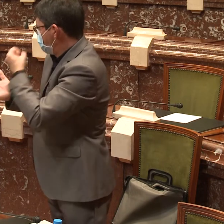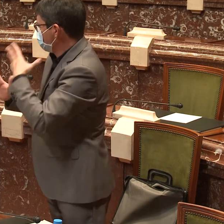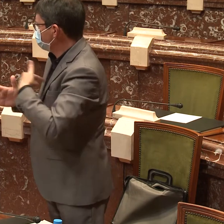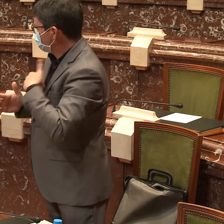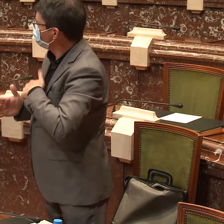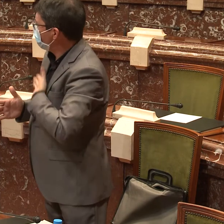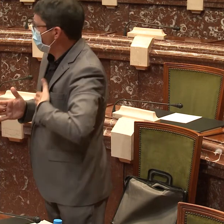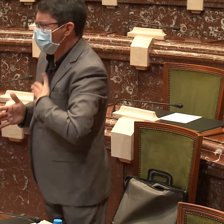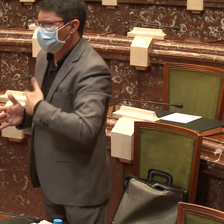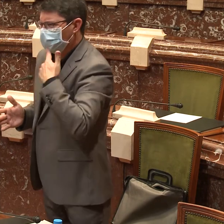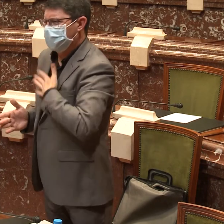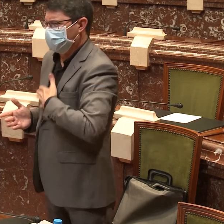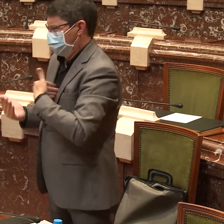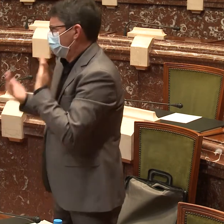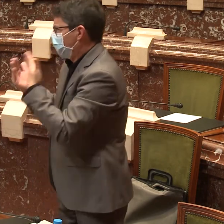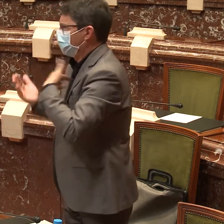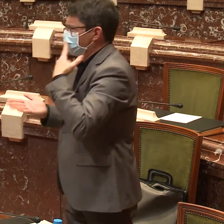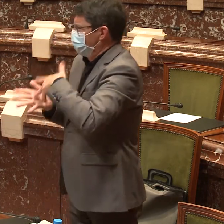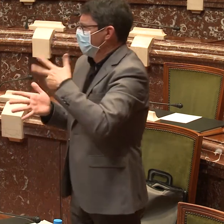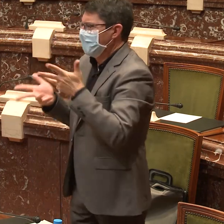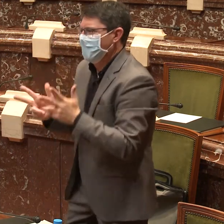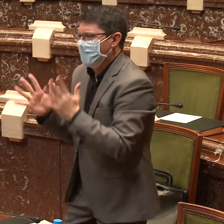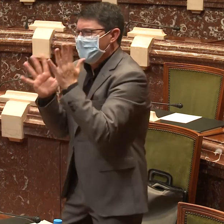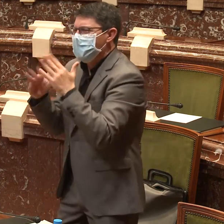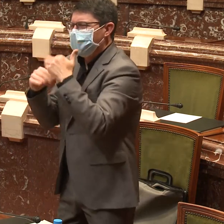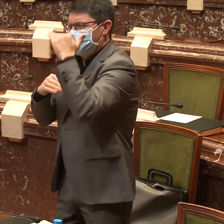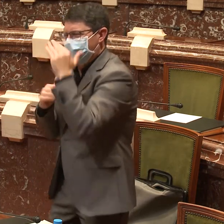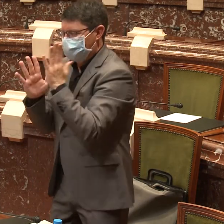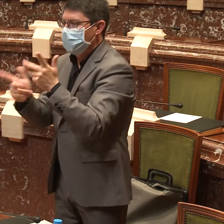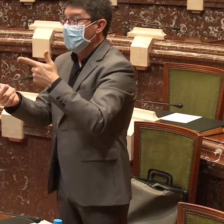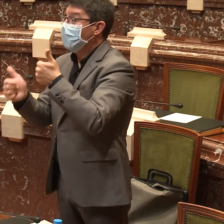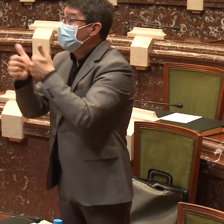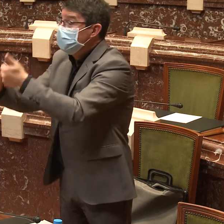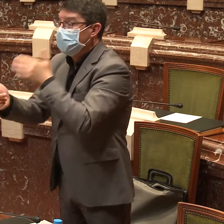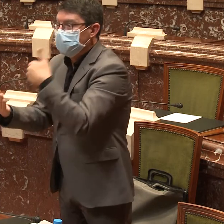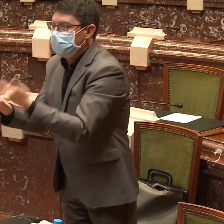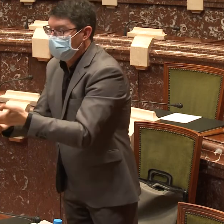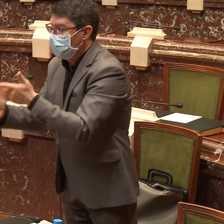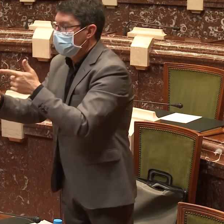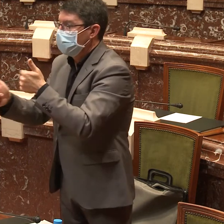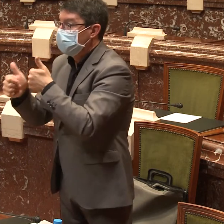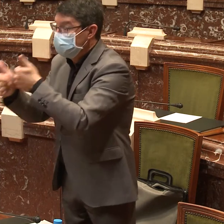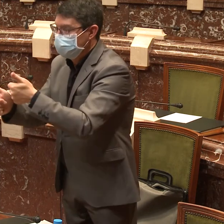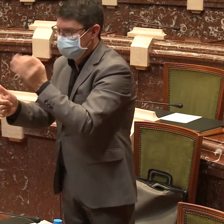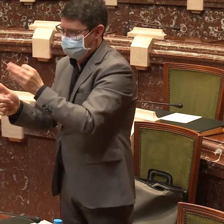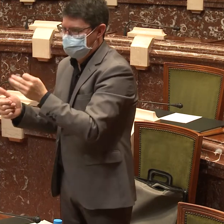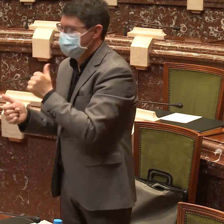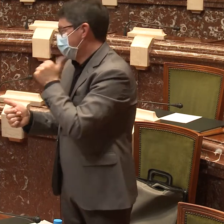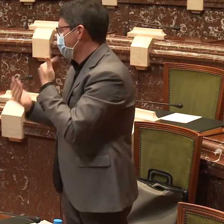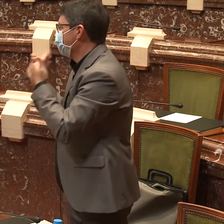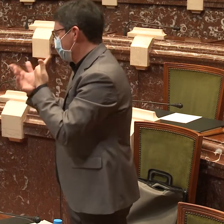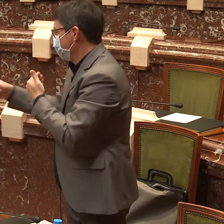No estoy cómodo, estoy cómodo de pie. Gracias. Si me siento, limito la visión.